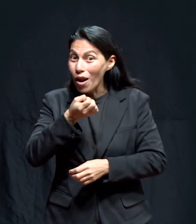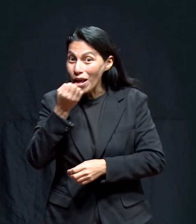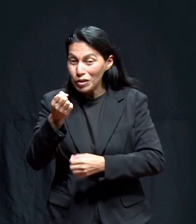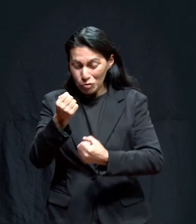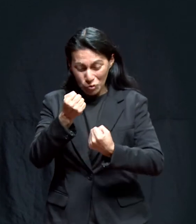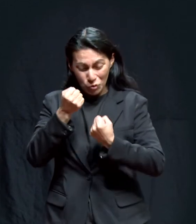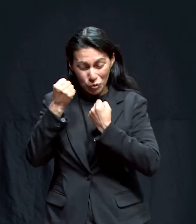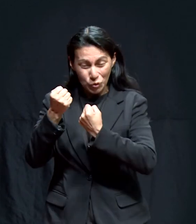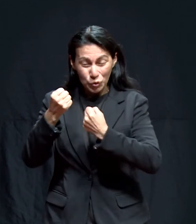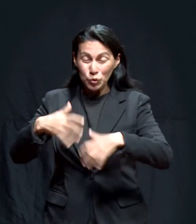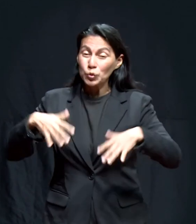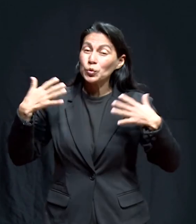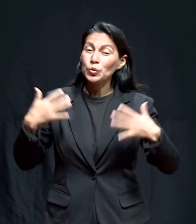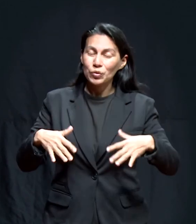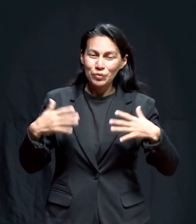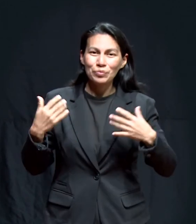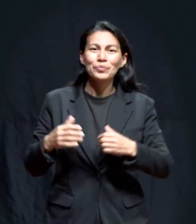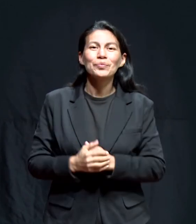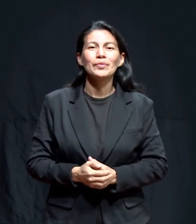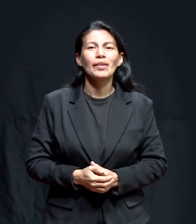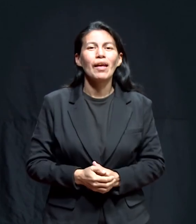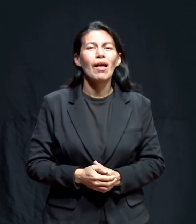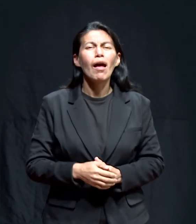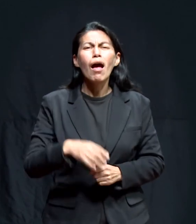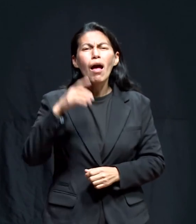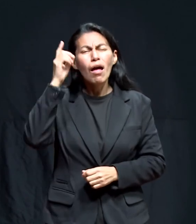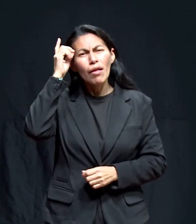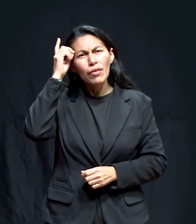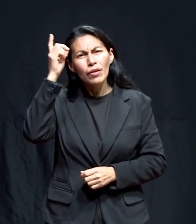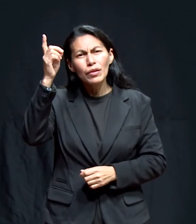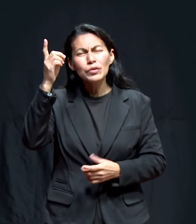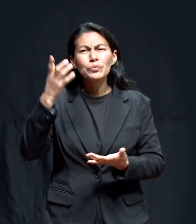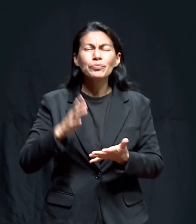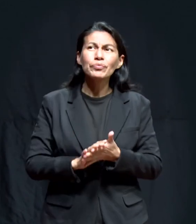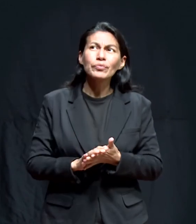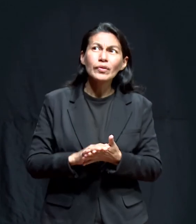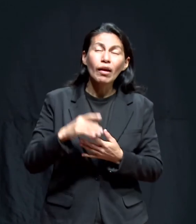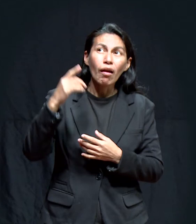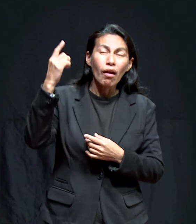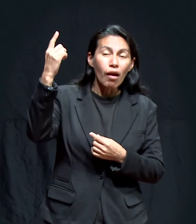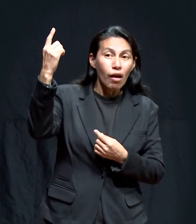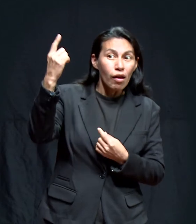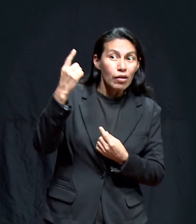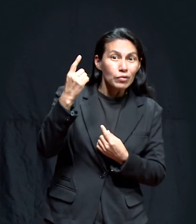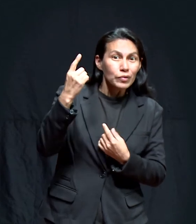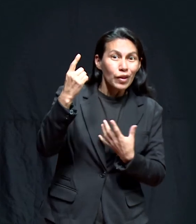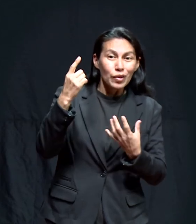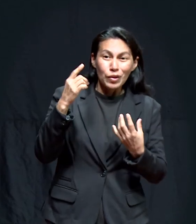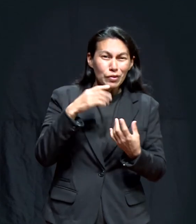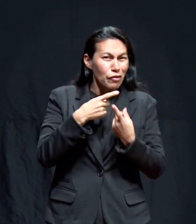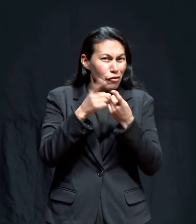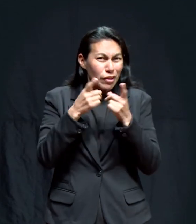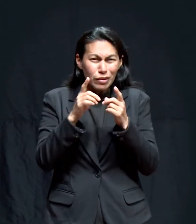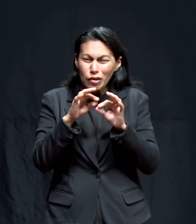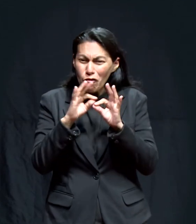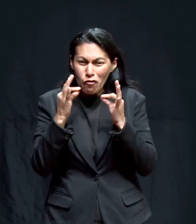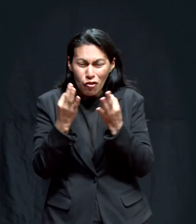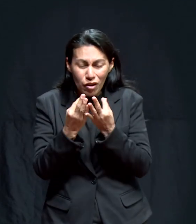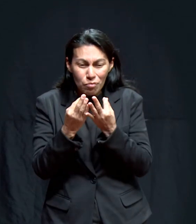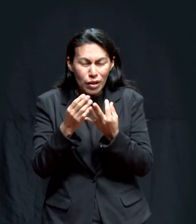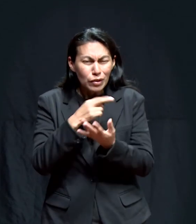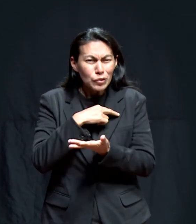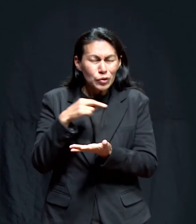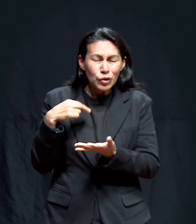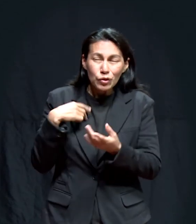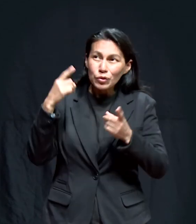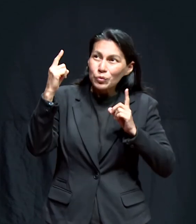Dios se revela en muchas maneras a nosotros, de tal forma que lleguemos